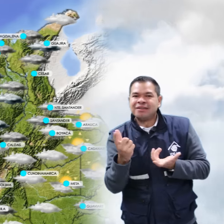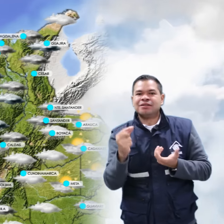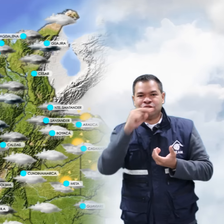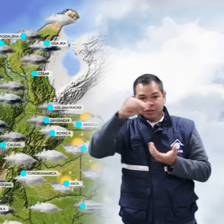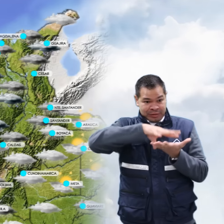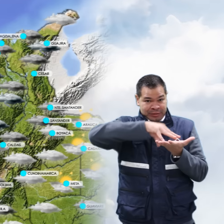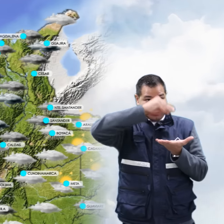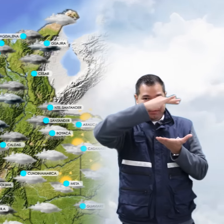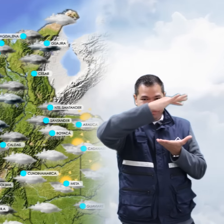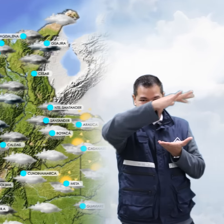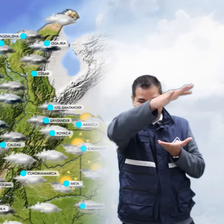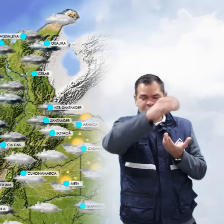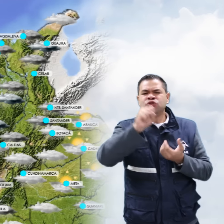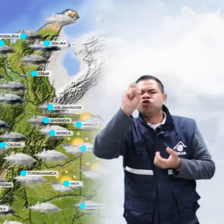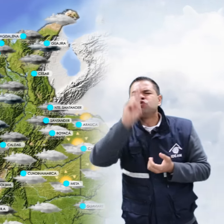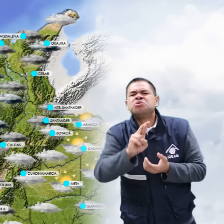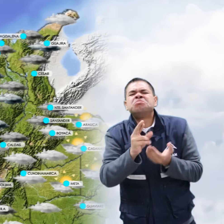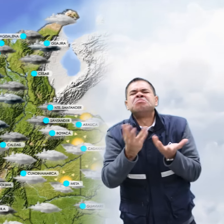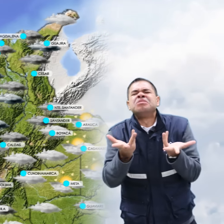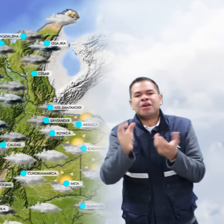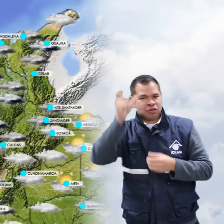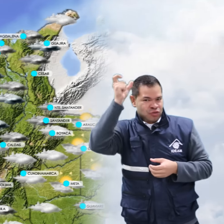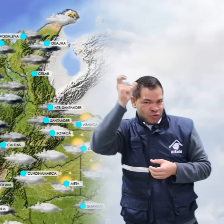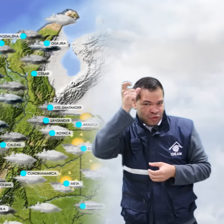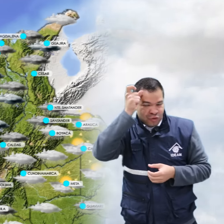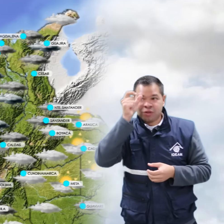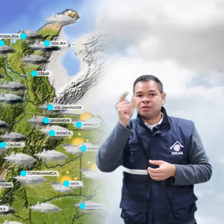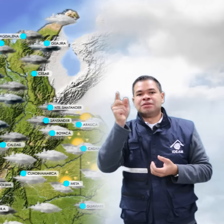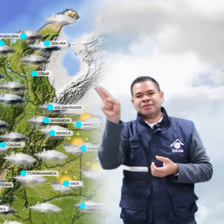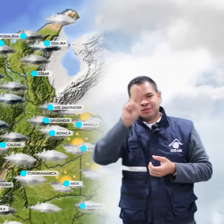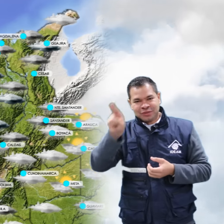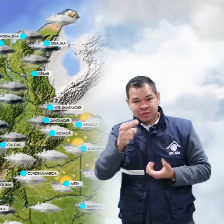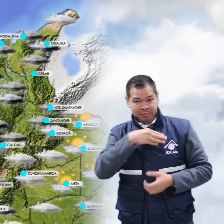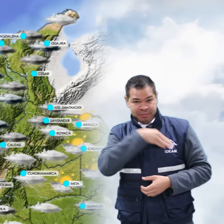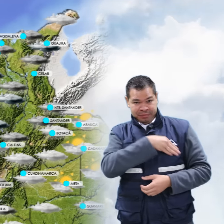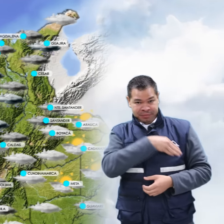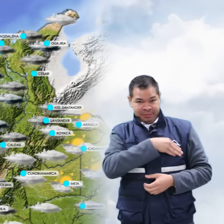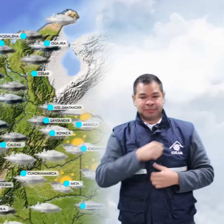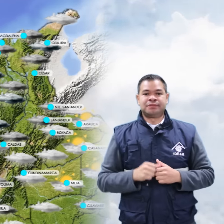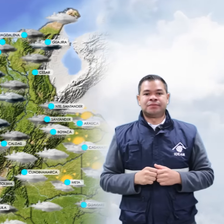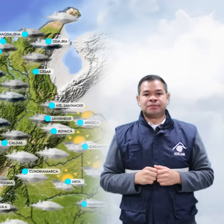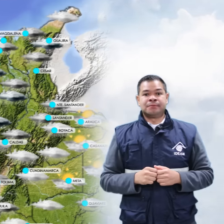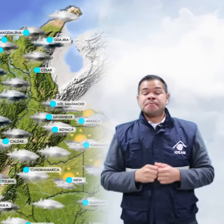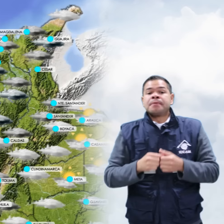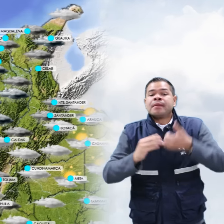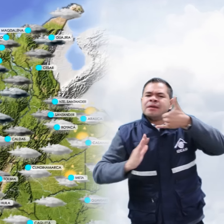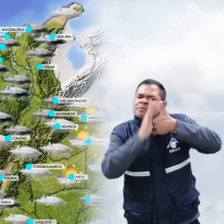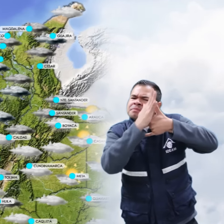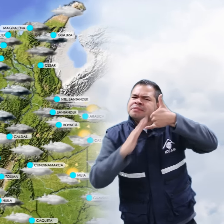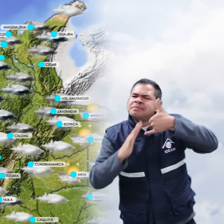de Magdalena y sur de los departamentos de Córdoba, Sucre y de Bolívar. Para la región